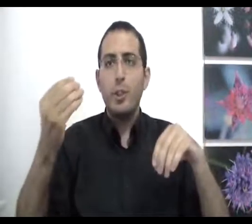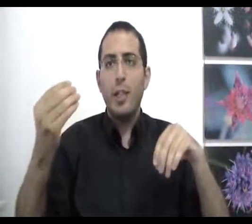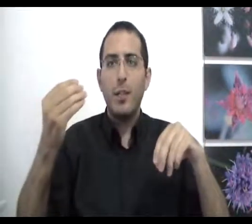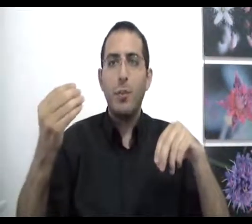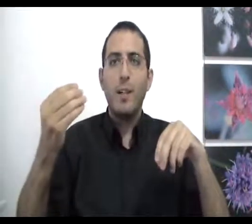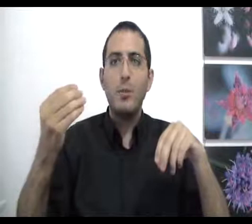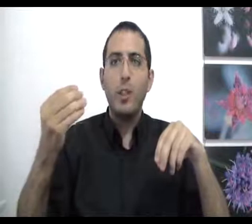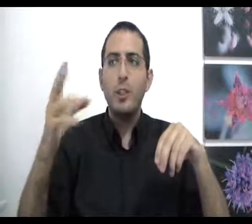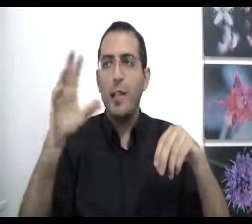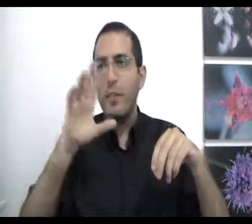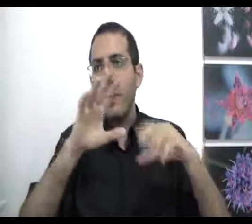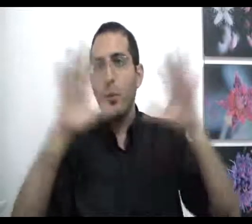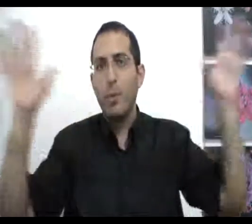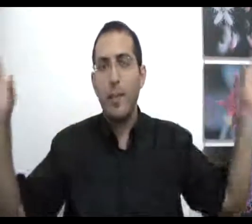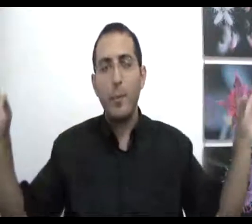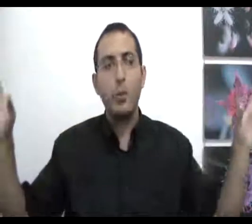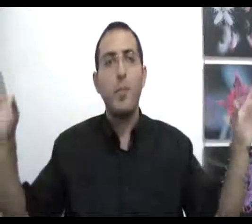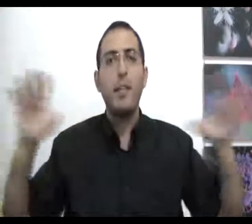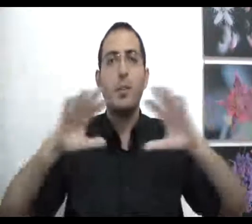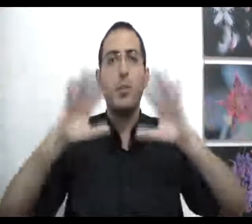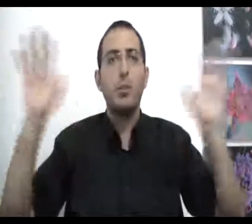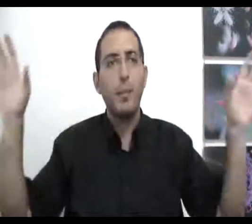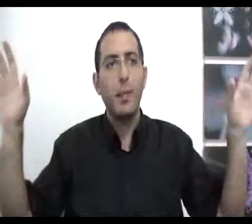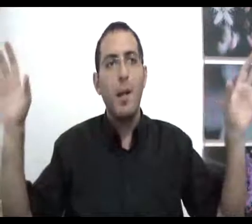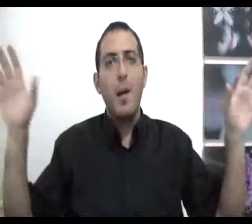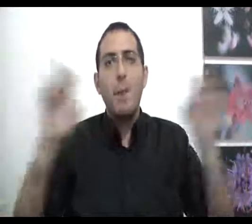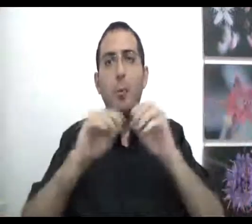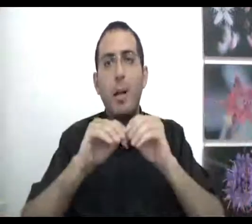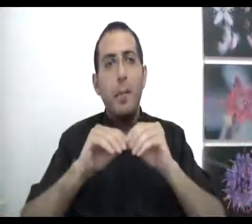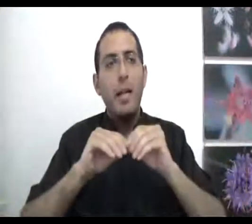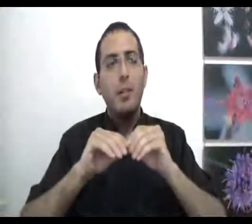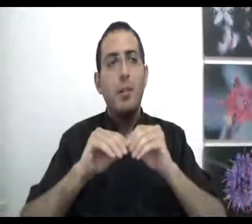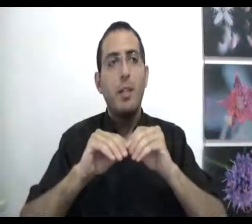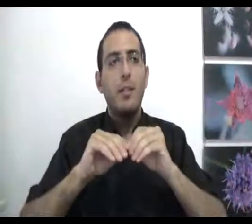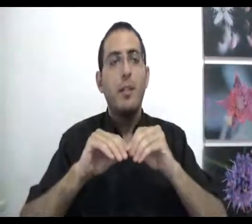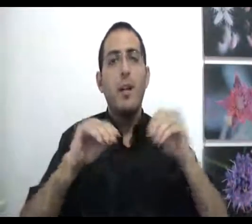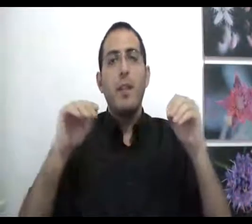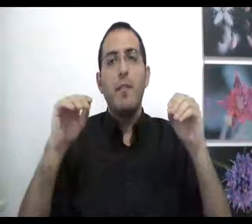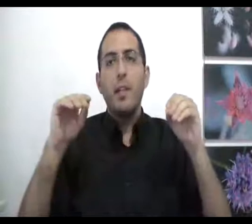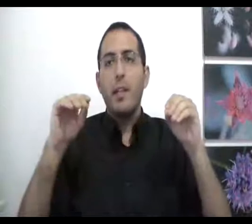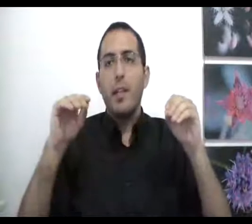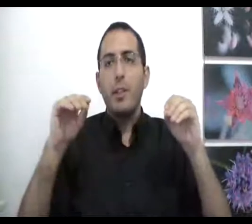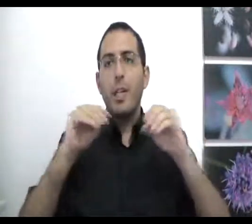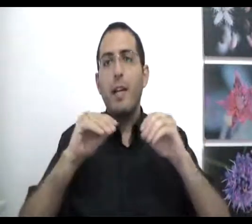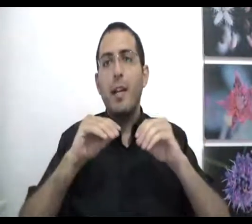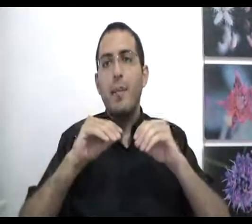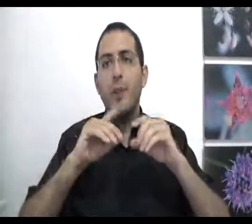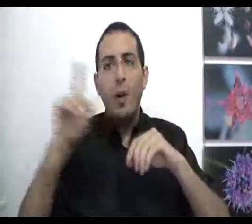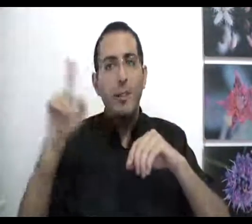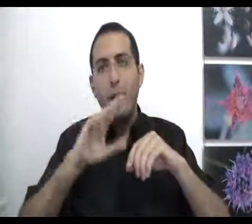של אחדות ואז הוא רואה שהנפרדות, הדברים השונים, הרצונות השונים במהותם הם בכלל רצון אחד וכאשר האדם, ולא הרצון